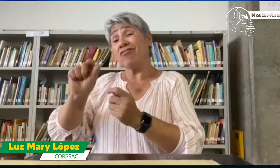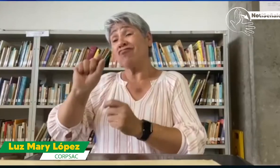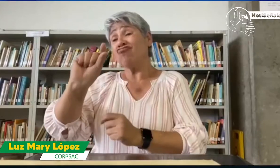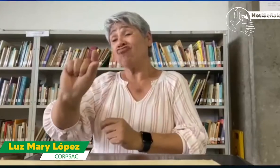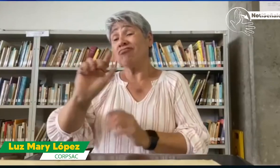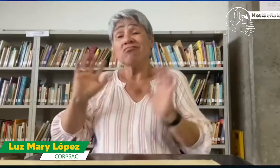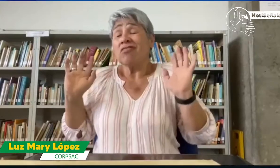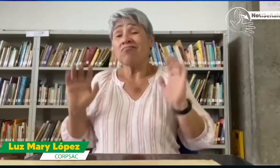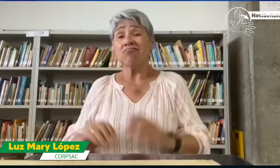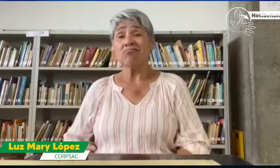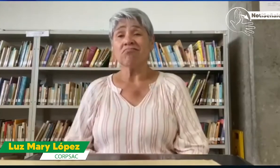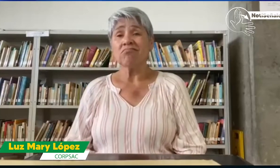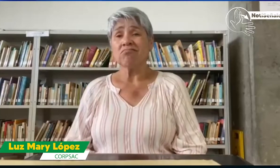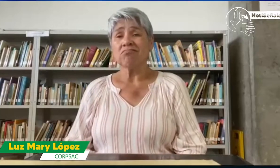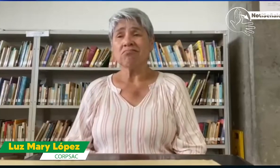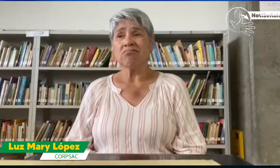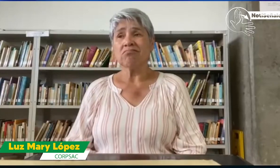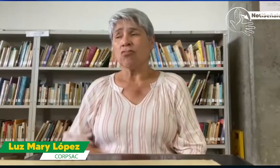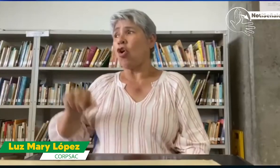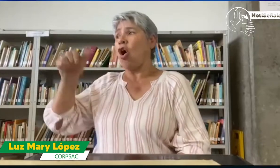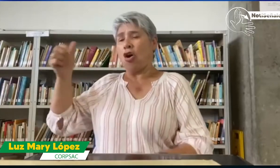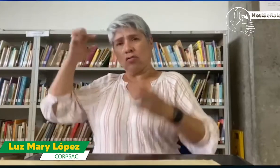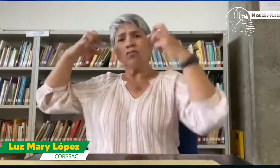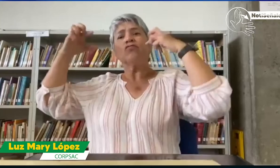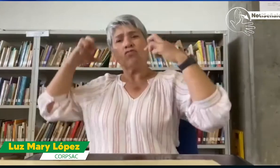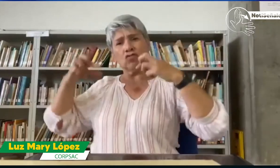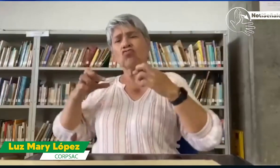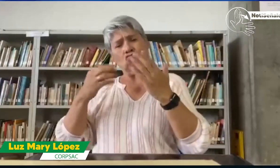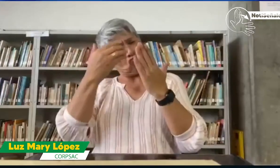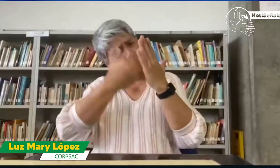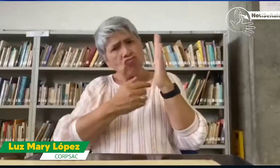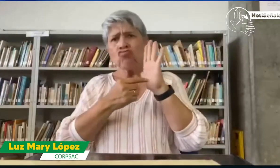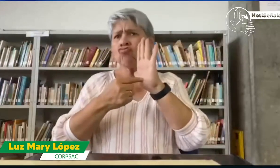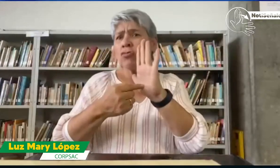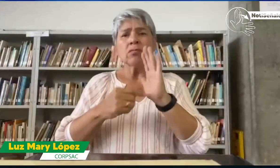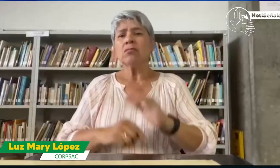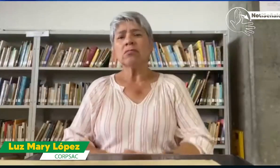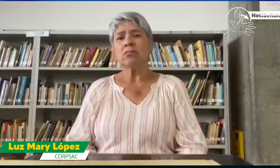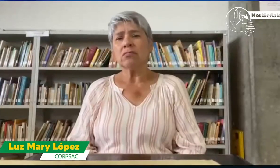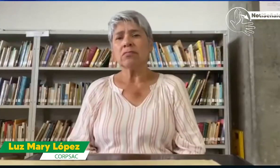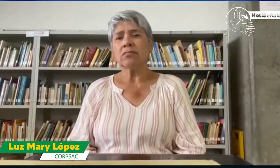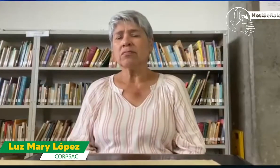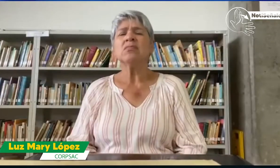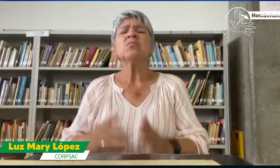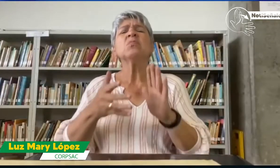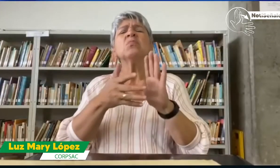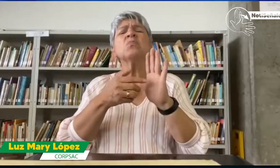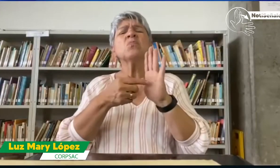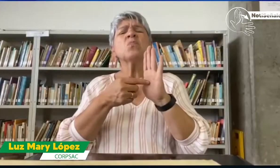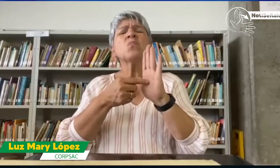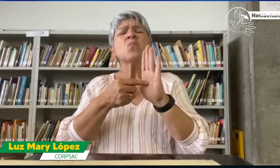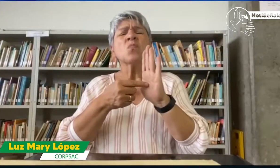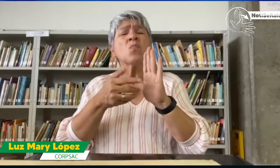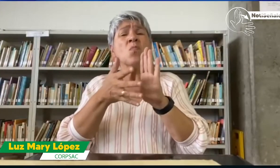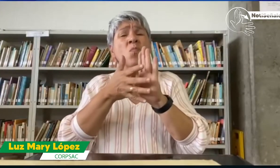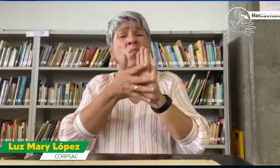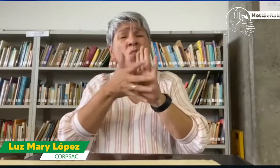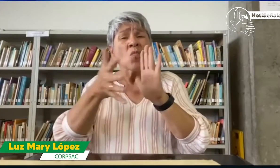profesionalizan porque están supeditados a hacer modelos lingüísticos y el gobierno nos dice, nos van a pagar como tal.